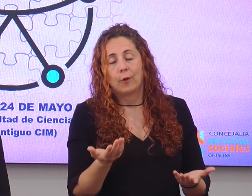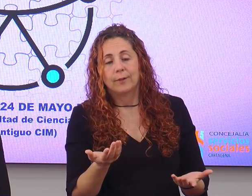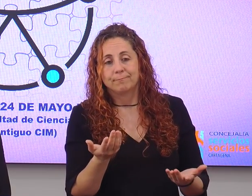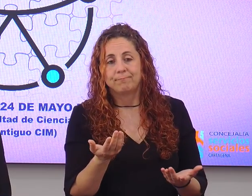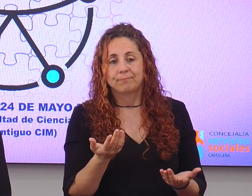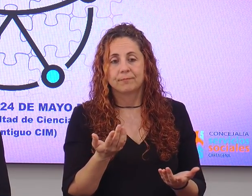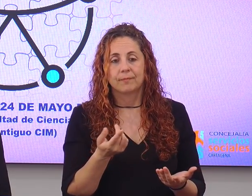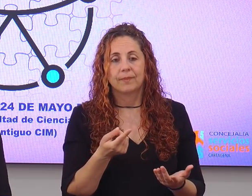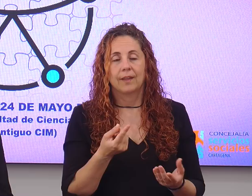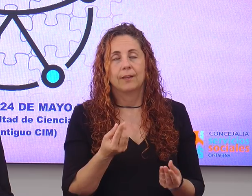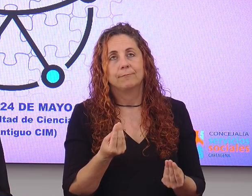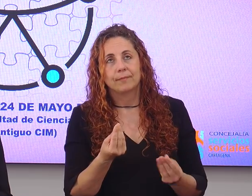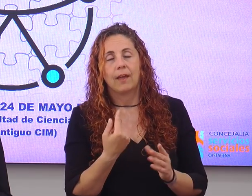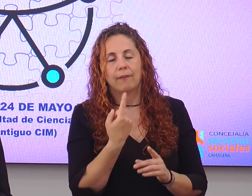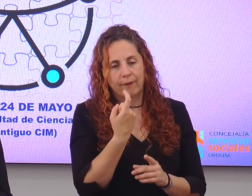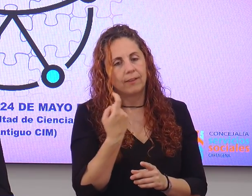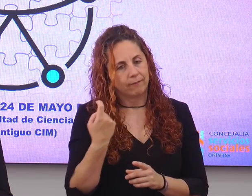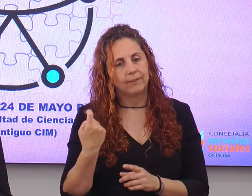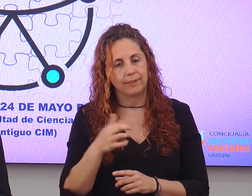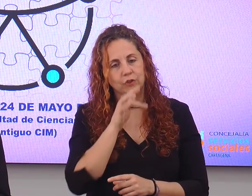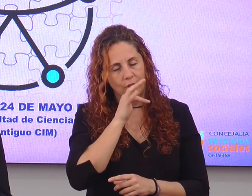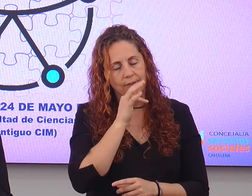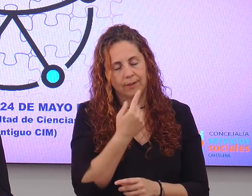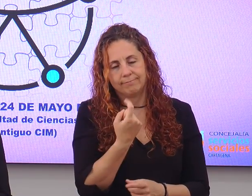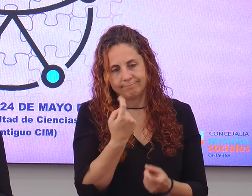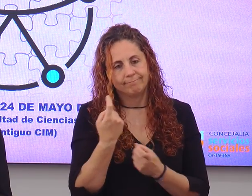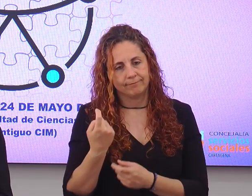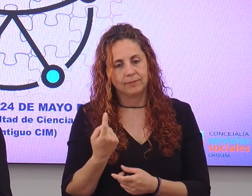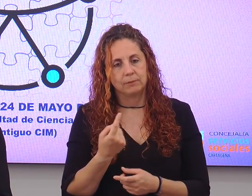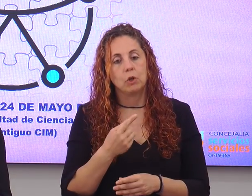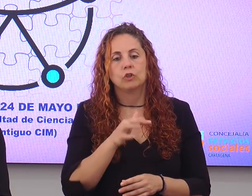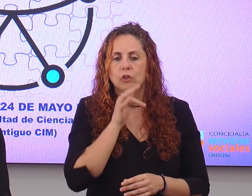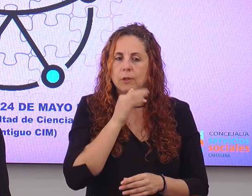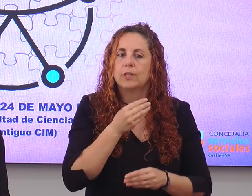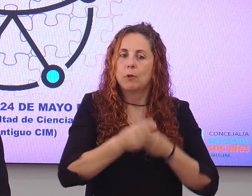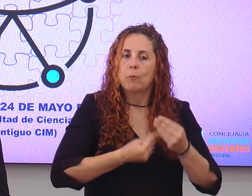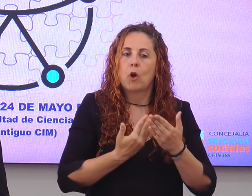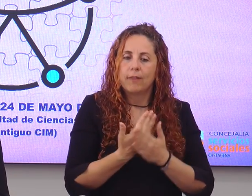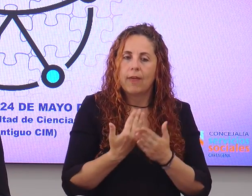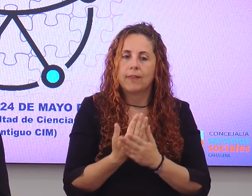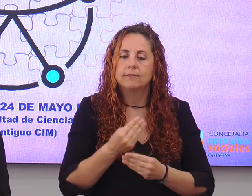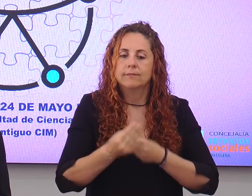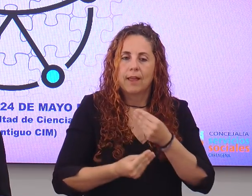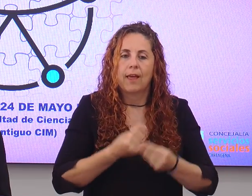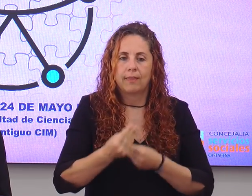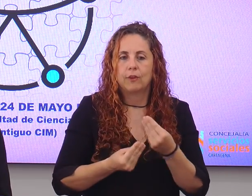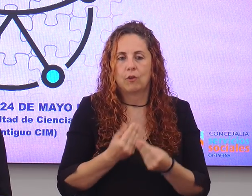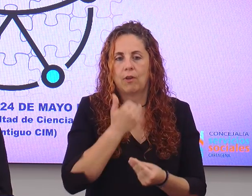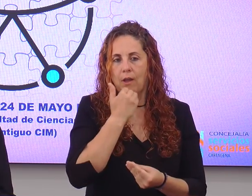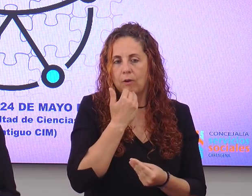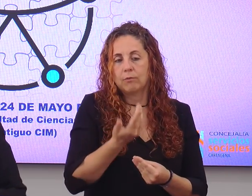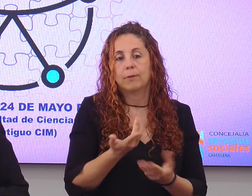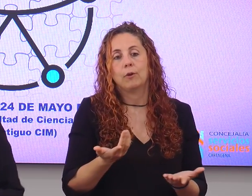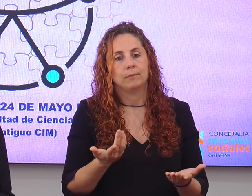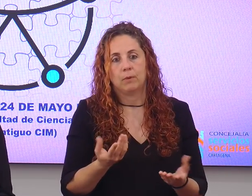con muchas carencias todavía se están haciendo cosas en el día a día, se están haciendo cosas en este campo,